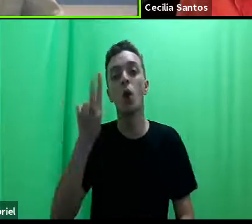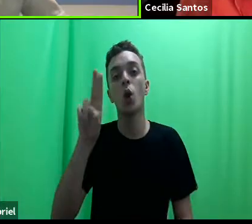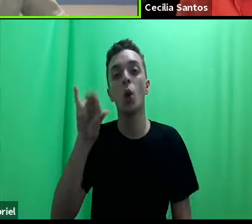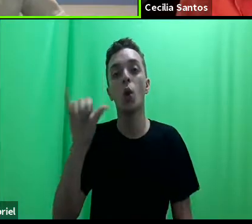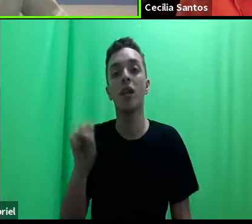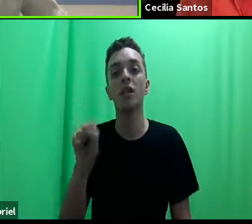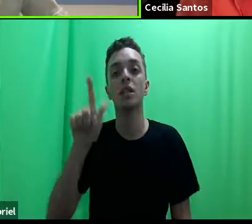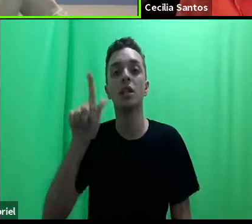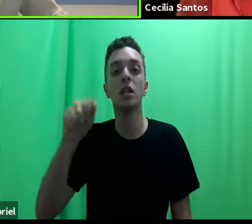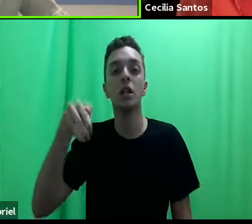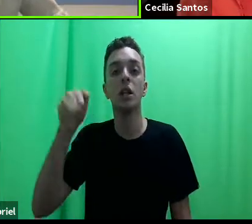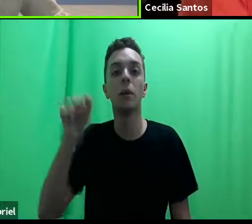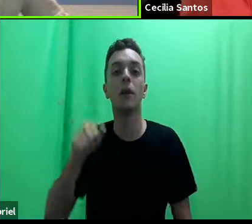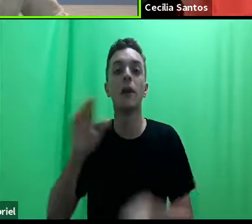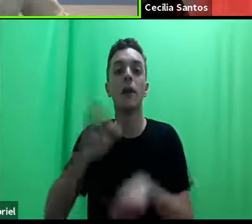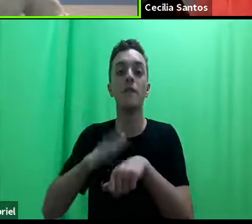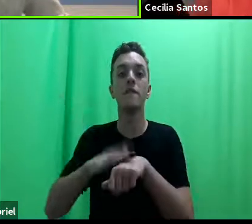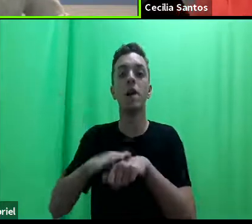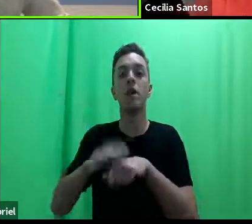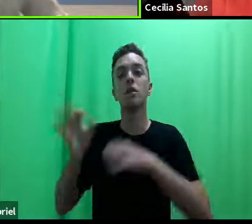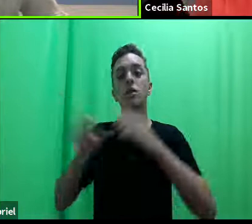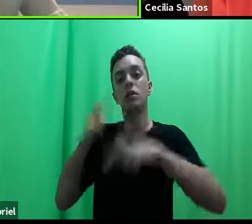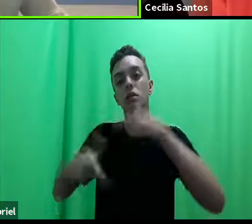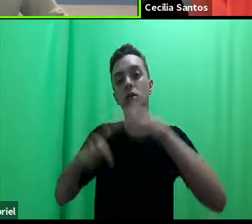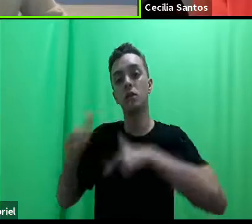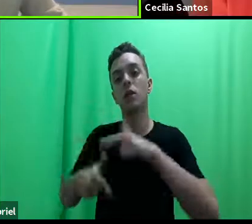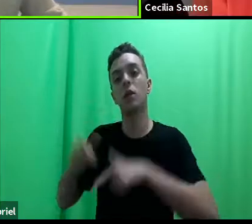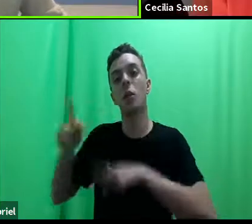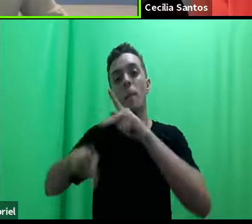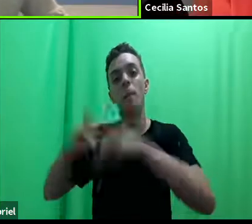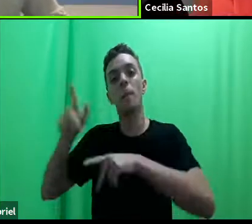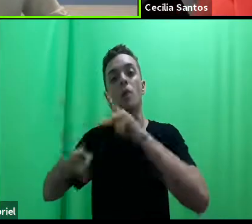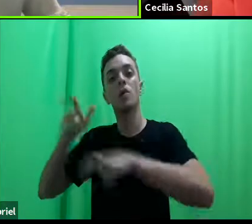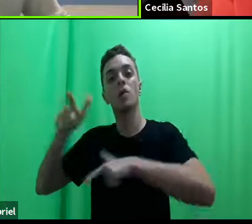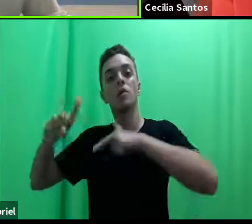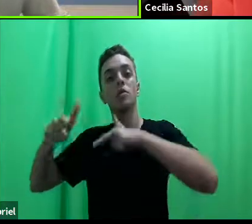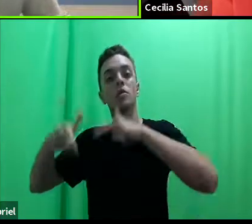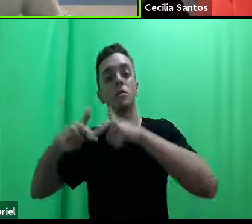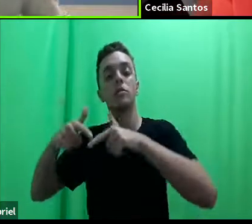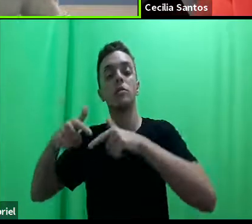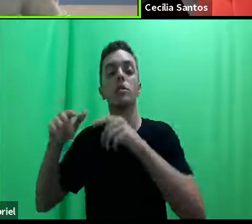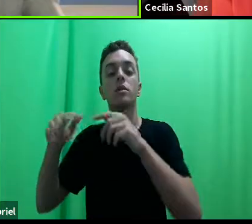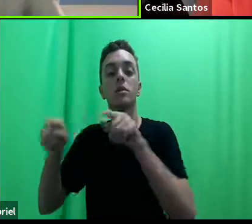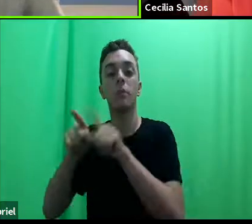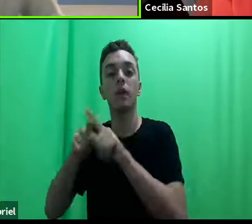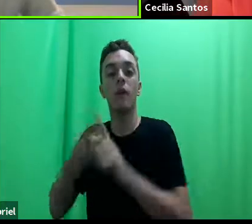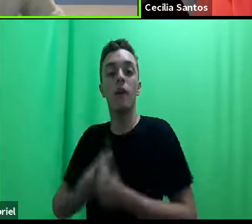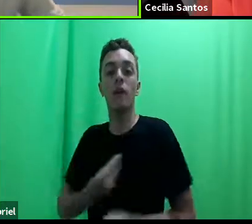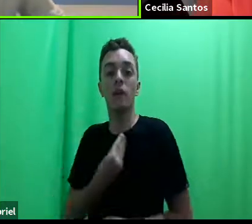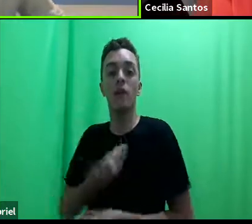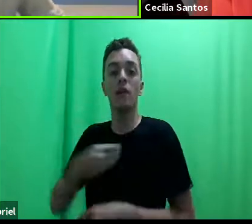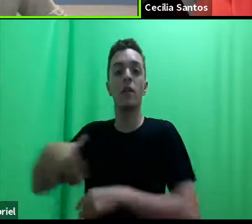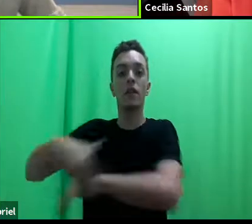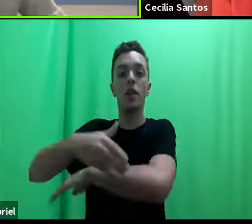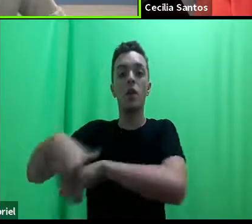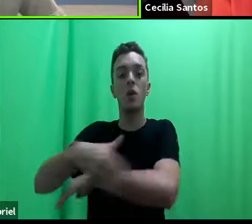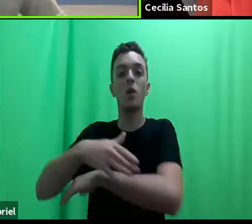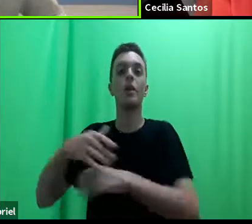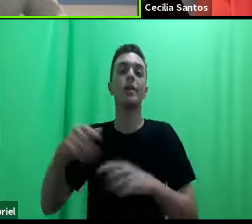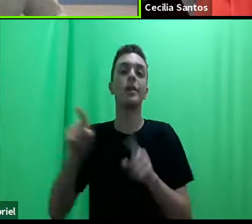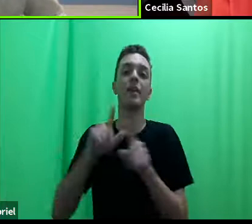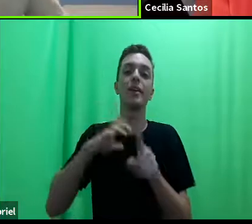com população em situação de rua, em diversas perspectivas, então a gente está agora com Covid, população em situação de rua,